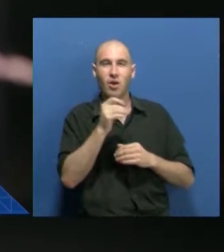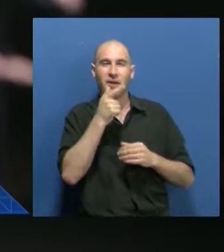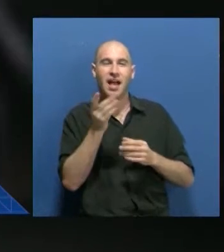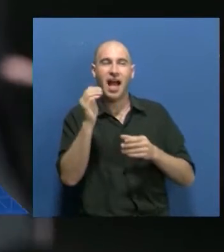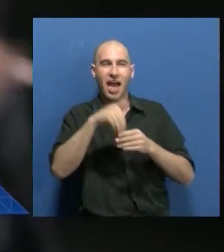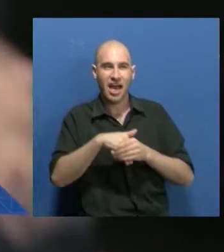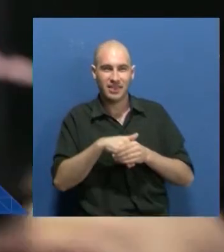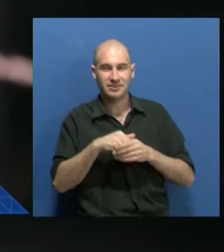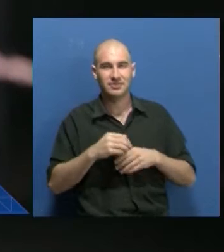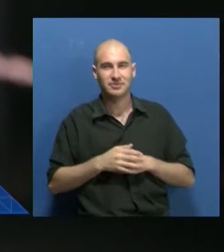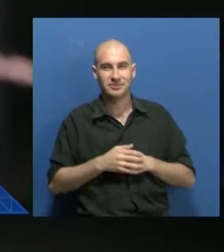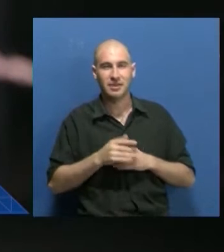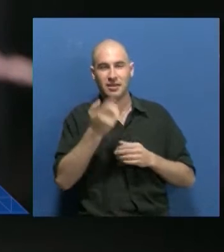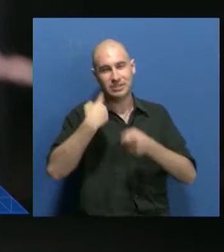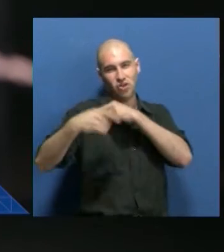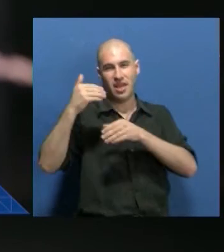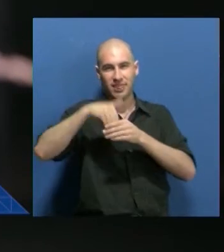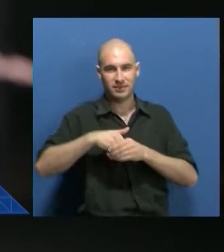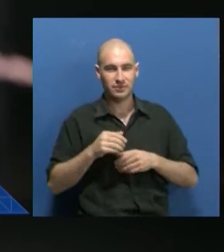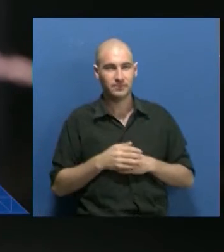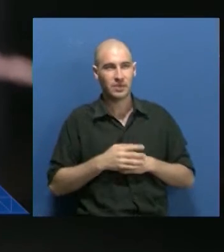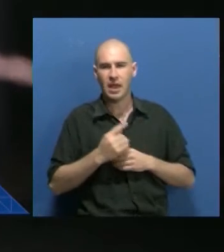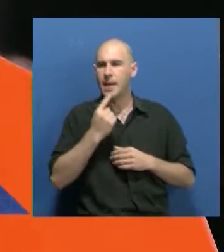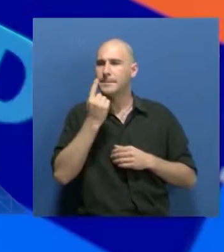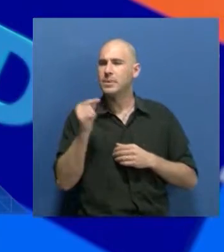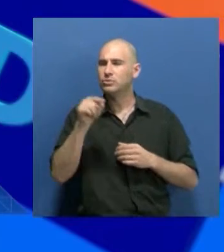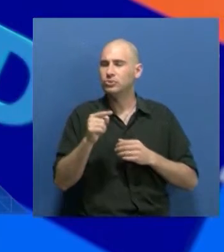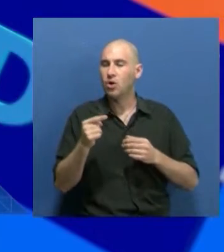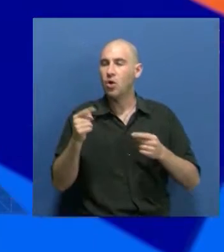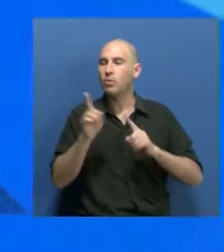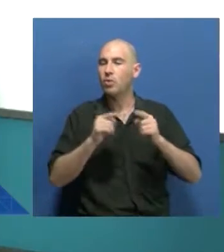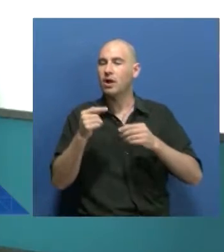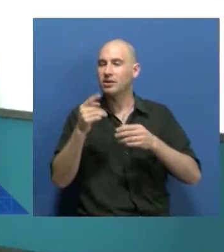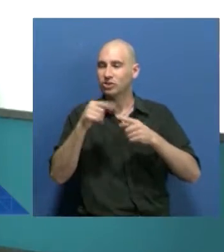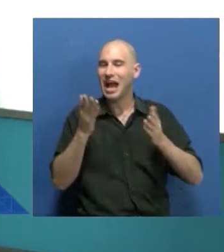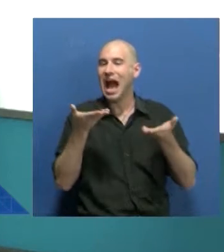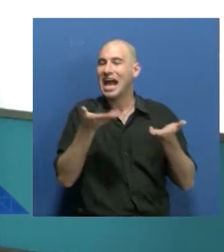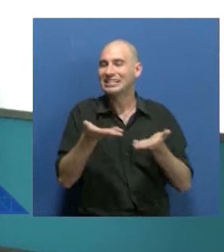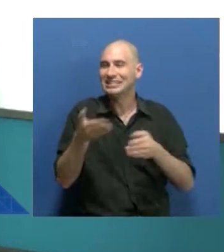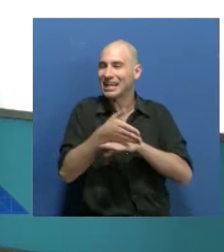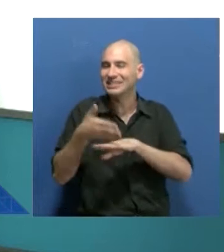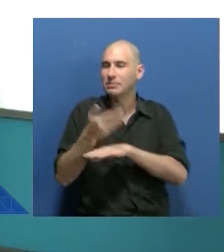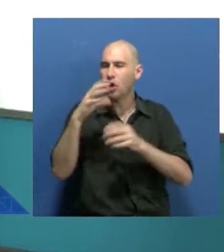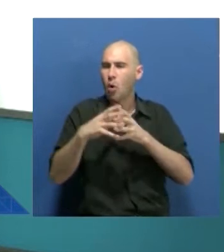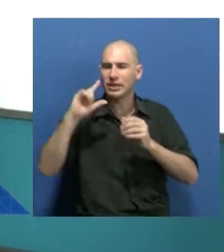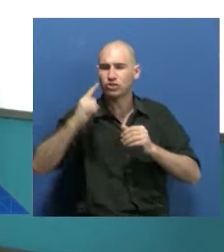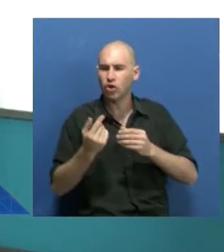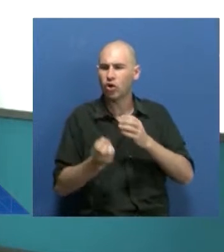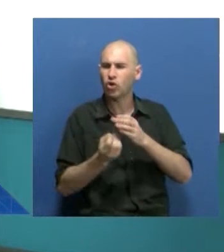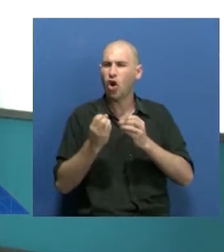la historia. Ivana, ¿cómo fue la iniciativa de hacer la obra accesible para la comunidad de sordos? ¿De dónde surgió y cómo se